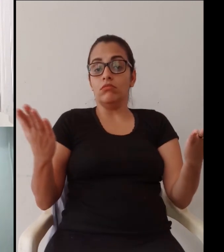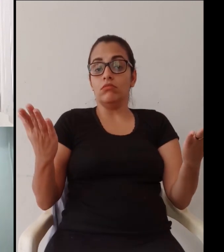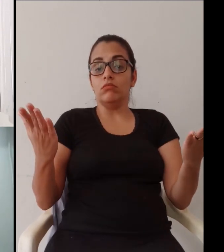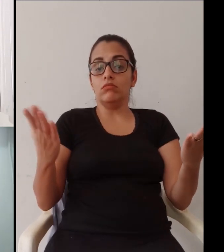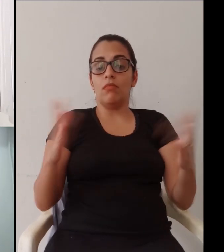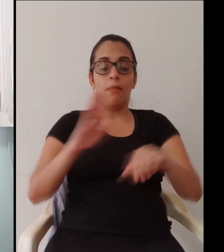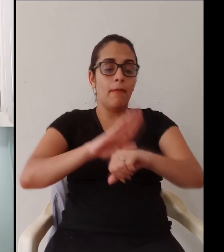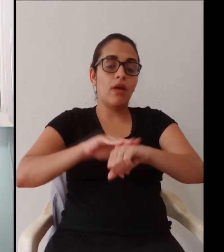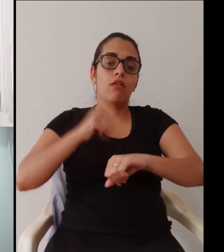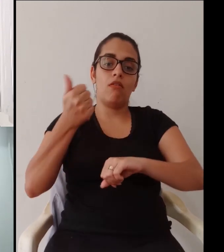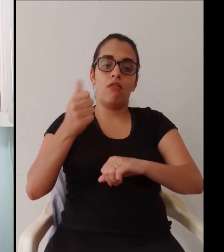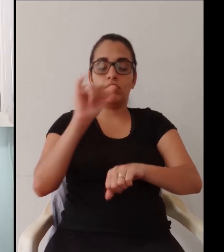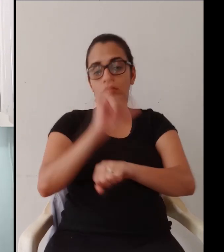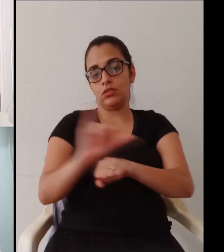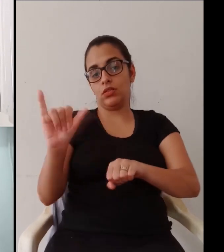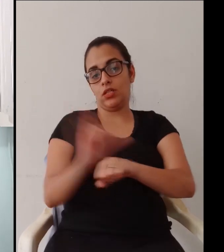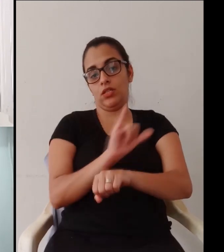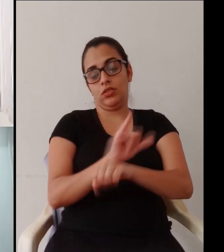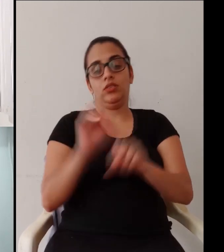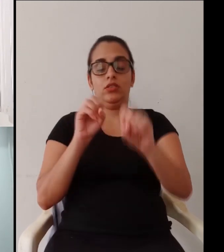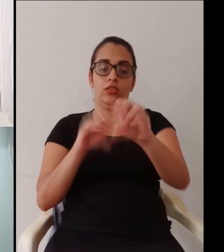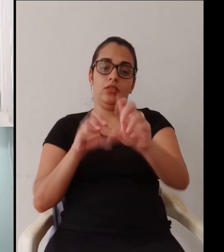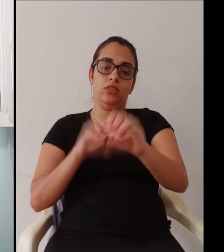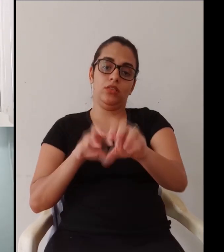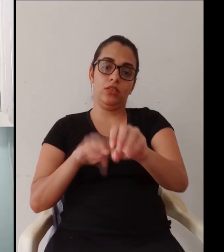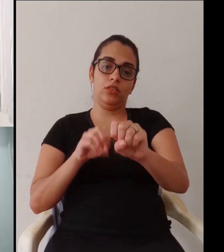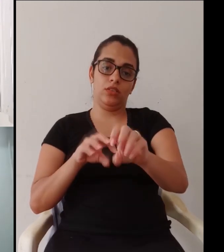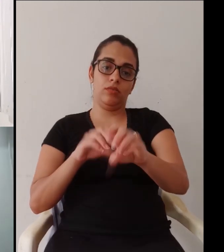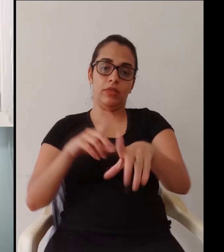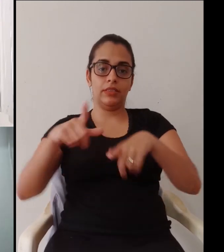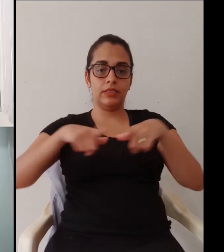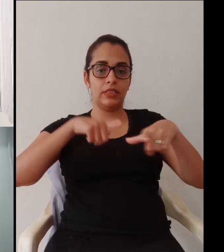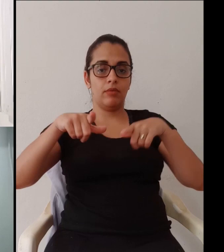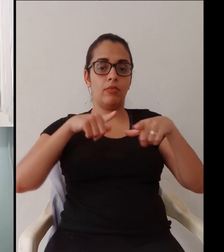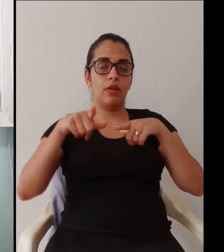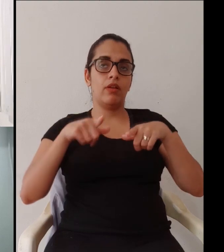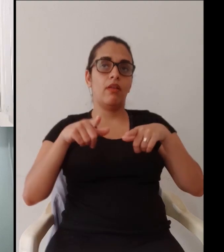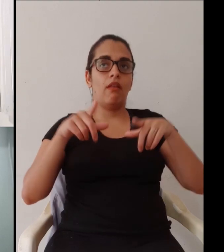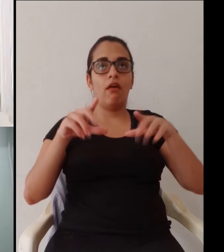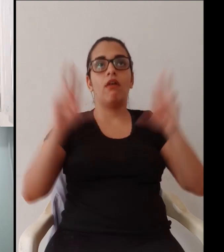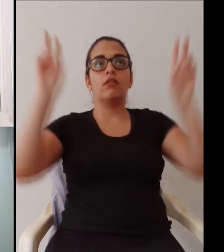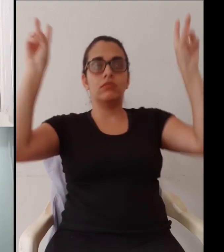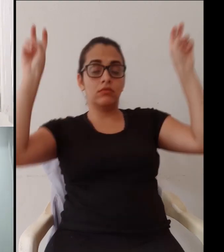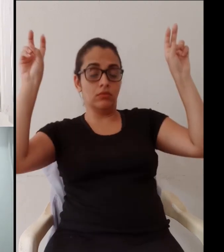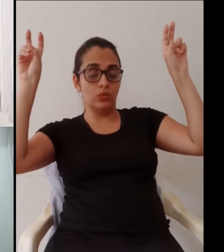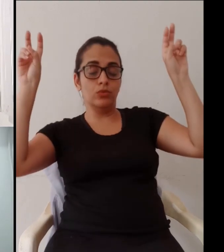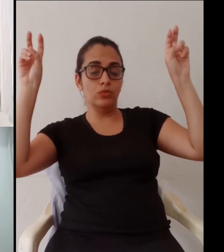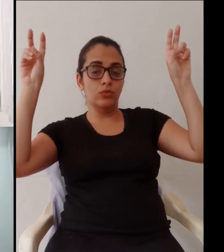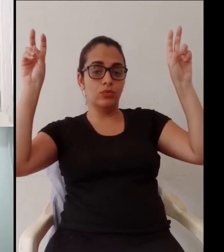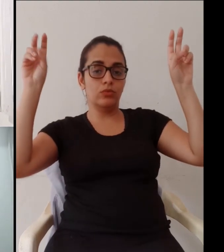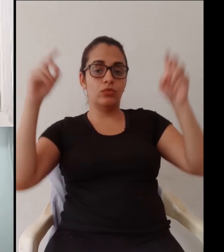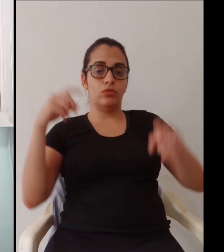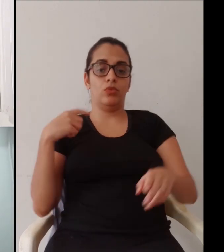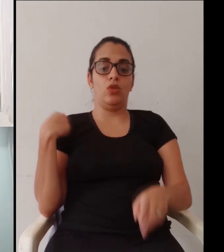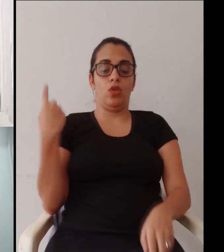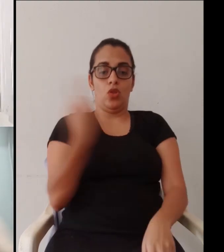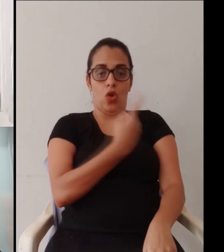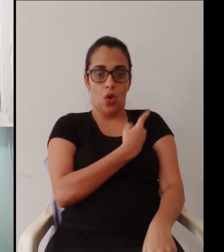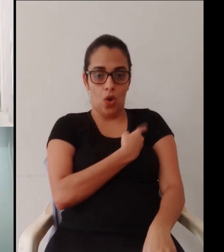realizado porque a gente tem que buscar realmente quais seriam as melhores estratégias de ensino